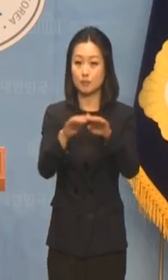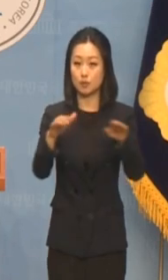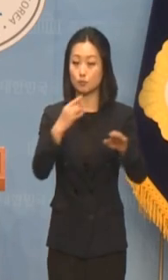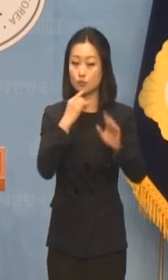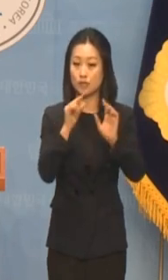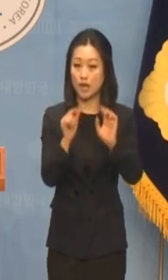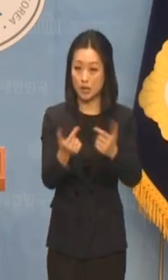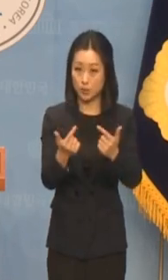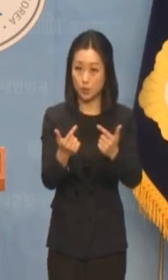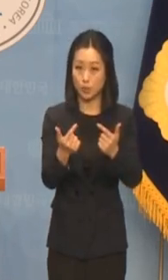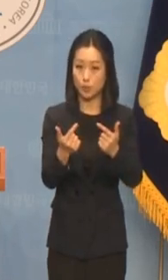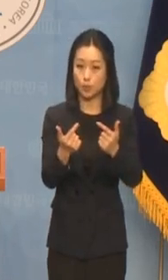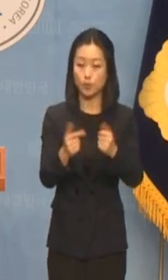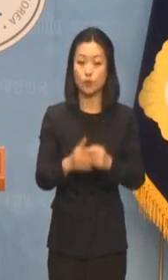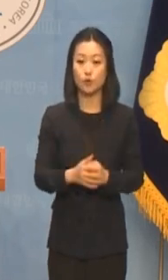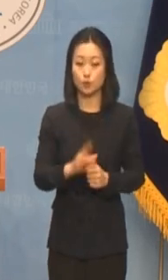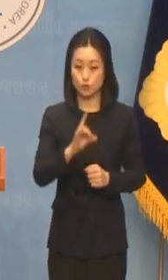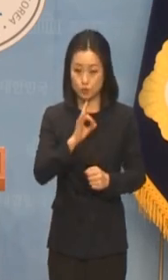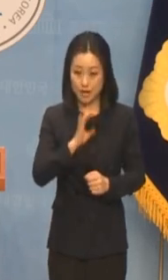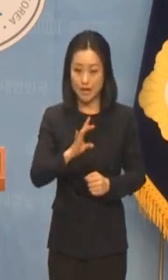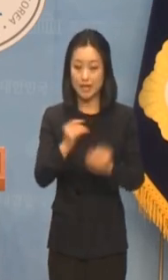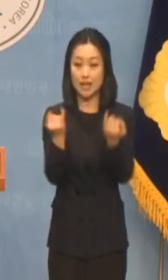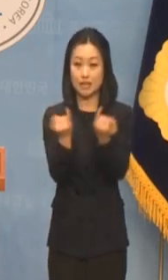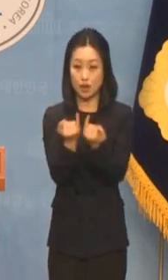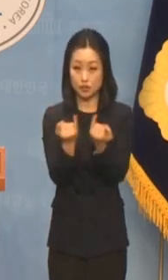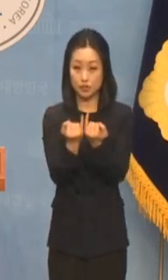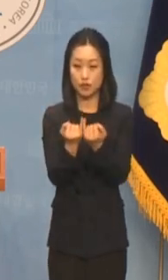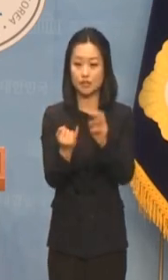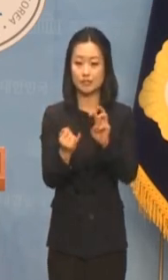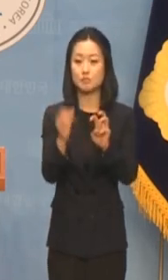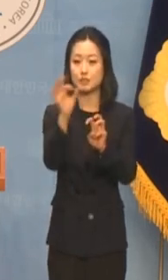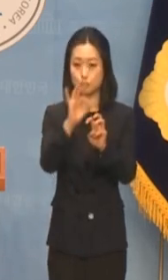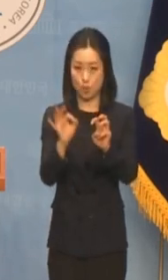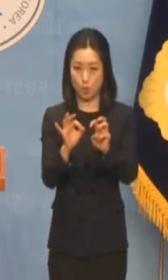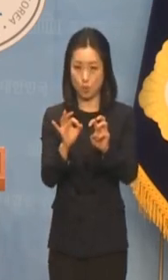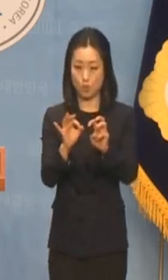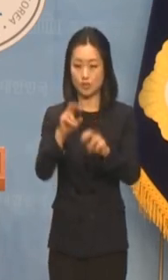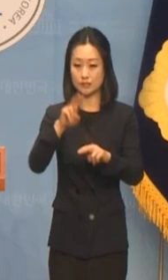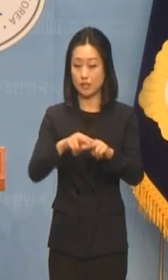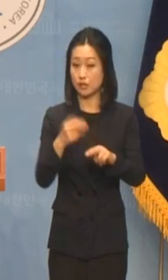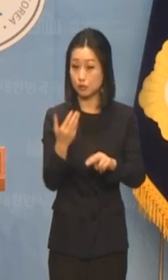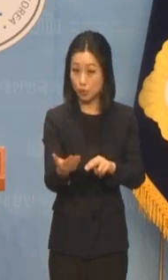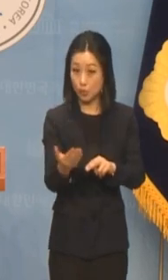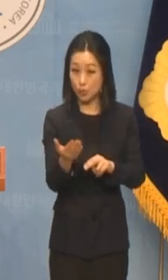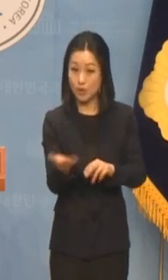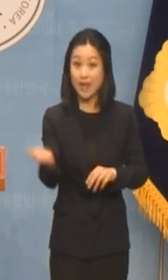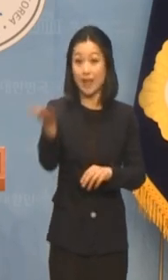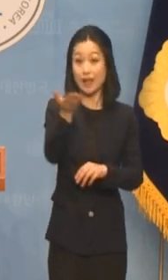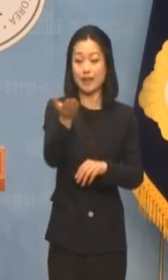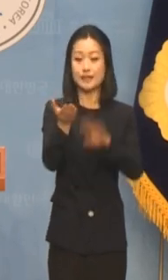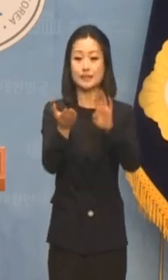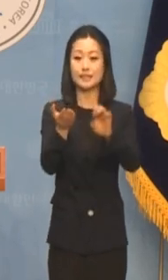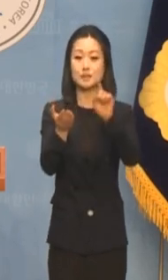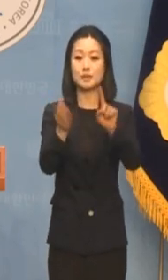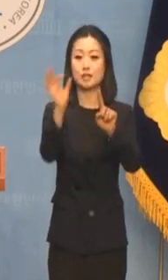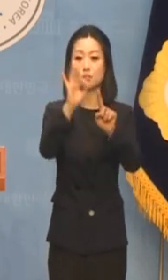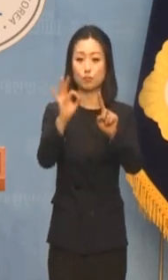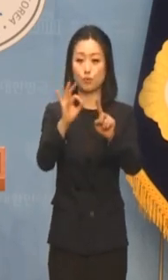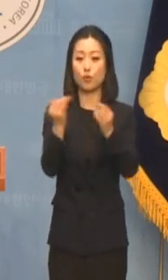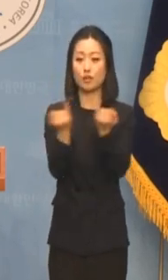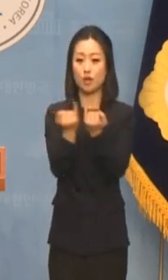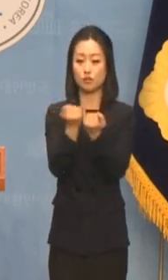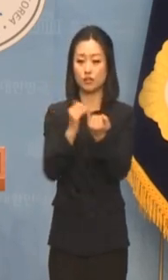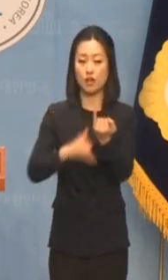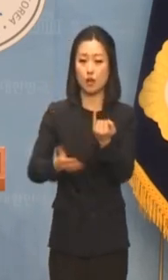유일하게 여성할당 30%를 넘어 41%의 여성후보를 공천한